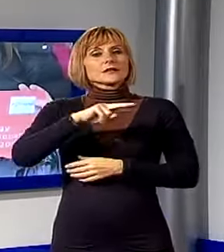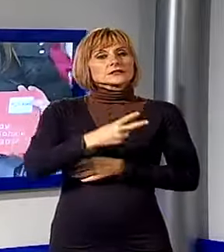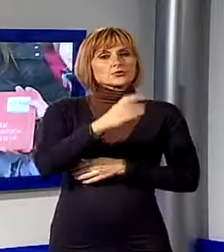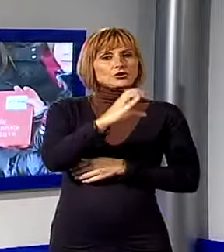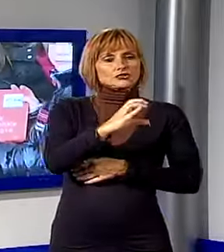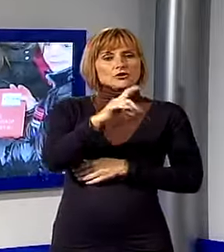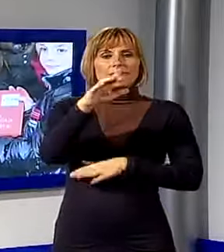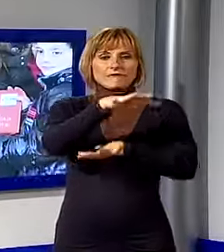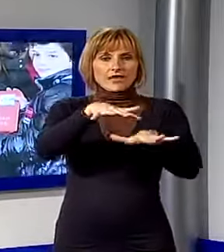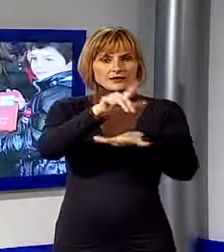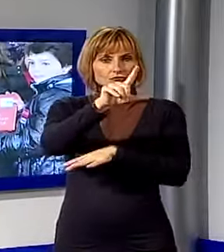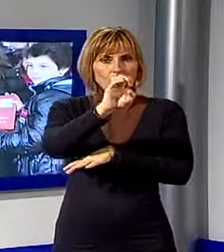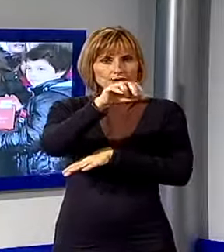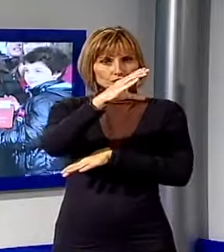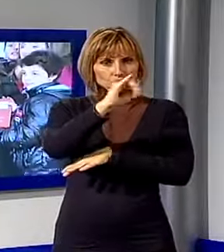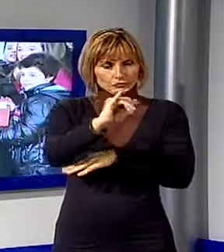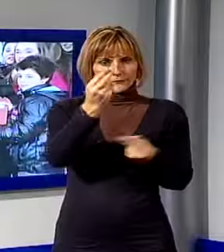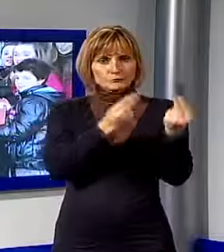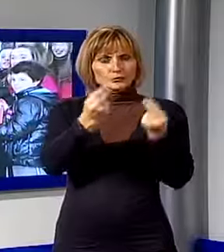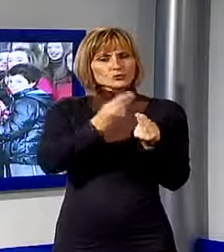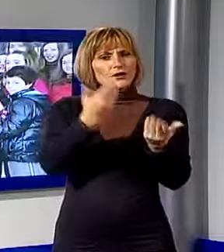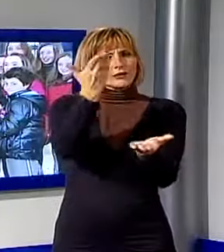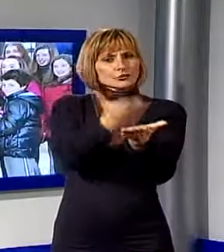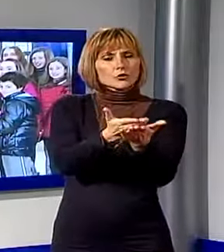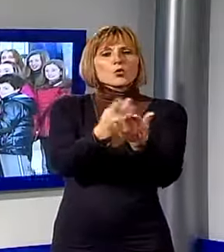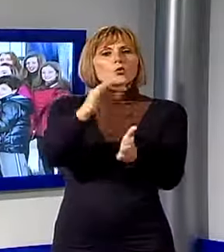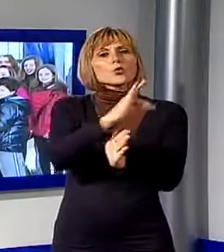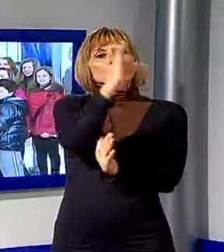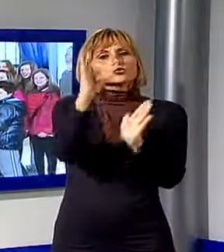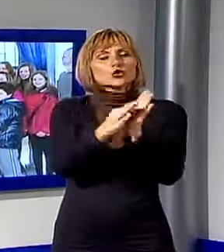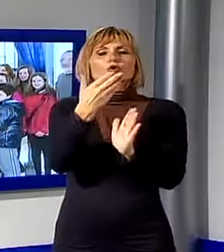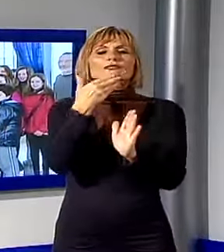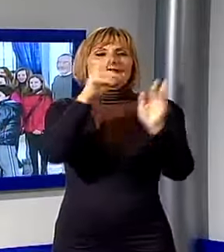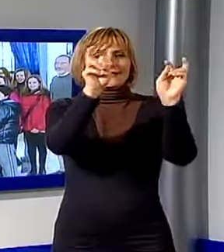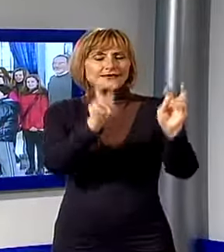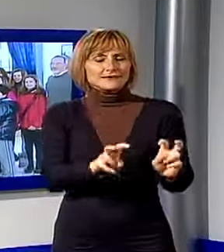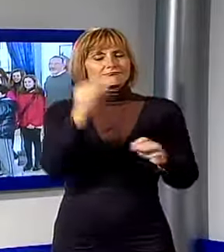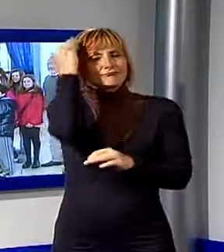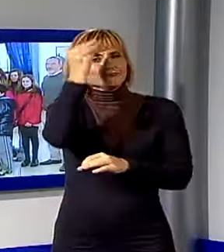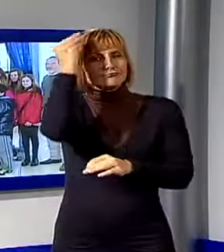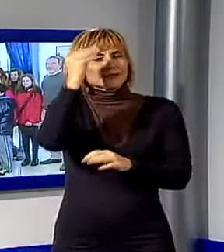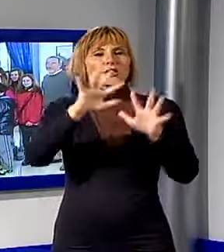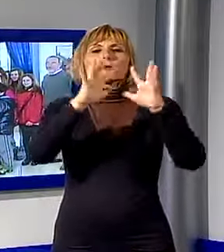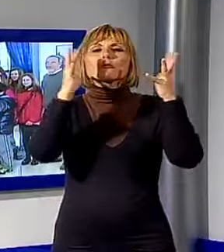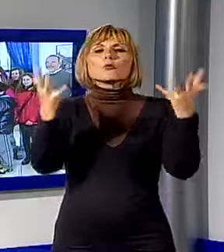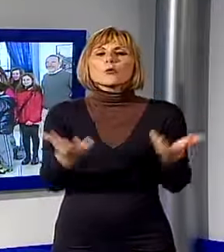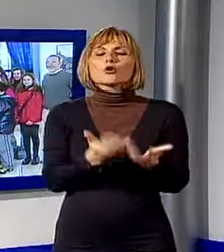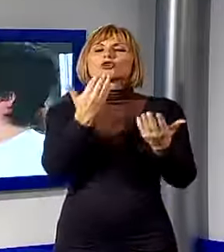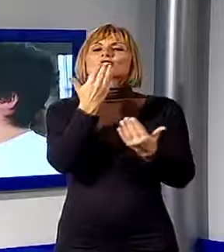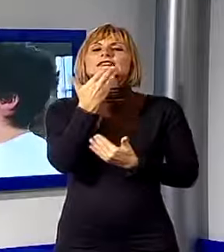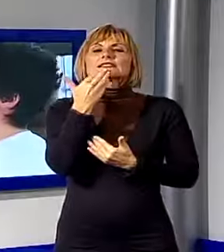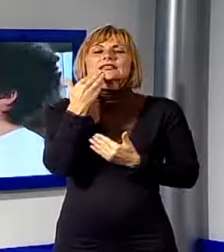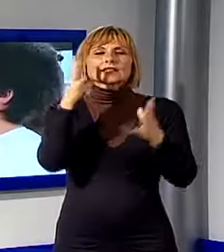Cide Lenci di Viareggio hanno presentato il progetto Un giorno senza elettricità, ipotizzando di vivere in un mondo privo di energia elettrica per